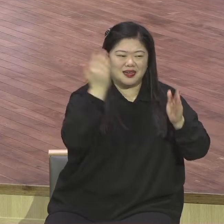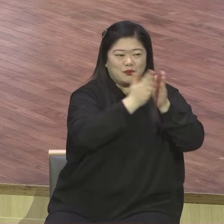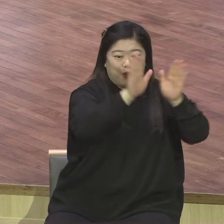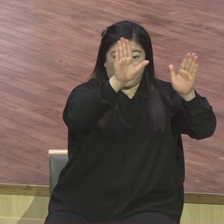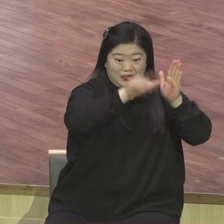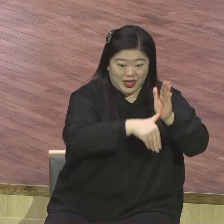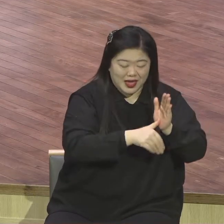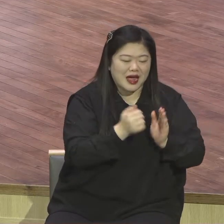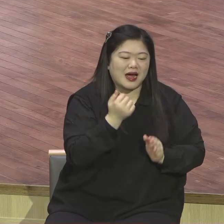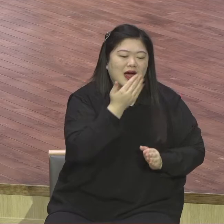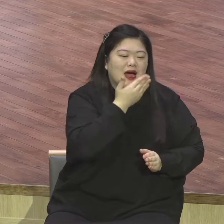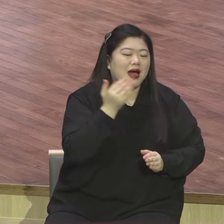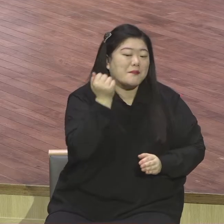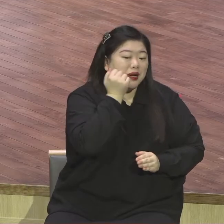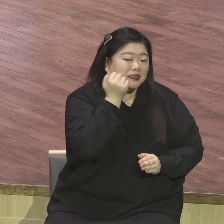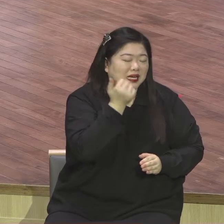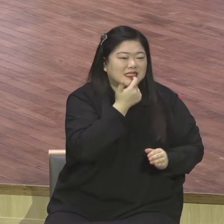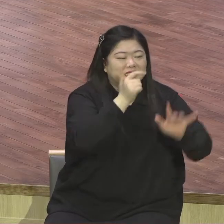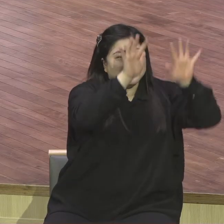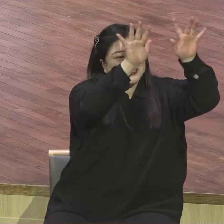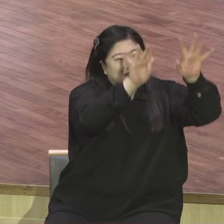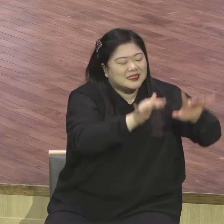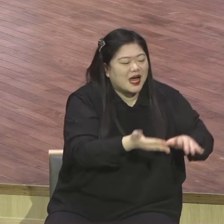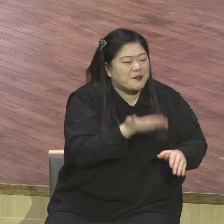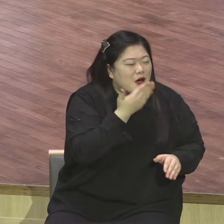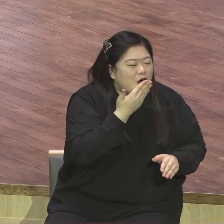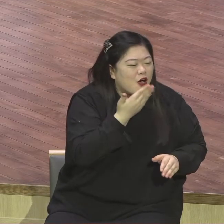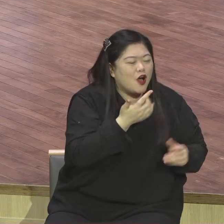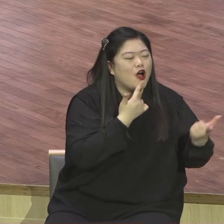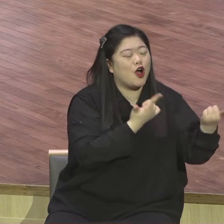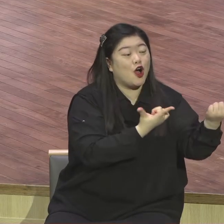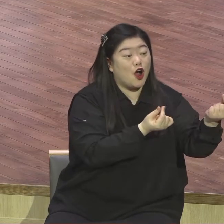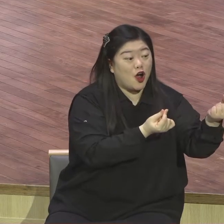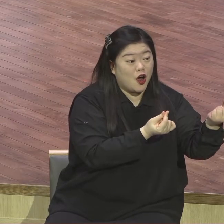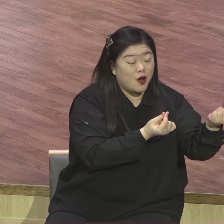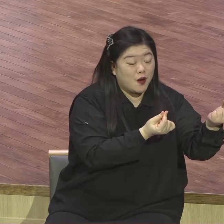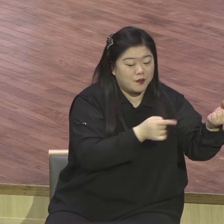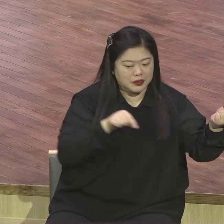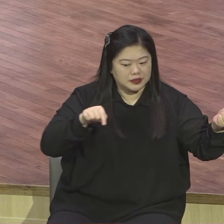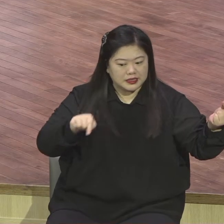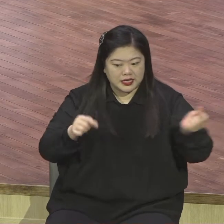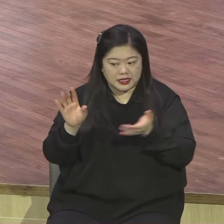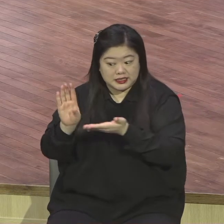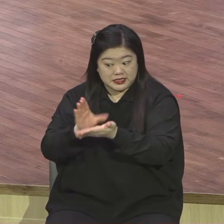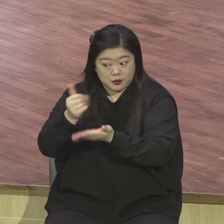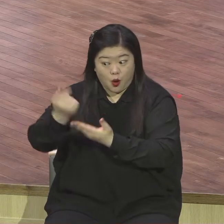먹여주었듯이 그보다 더 큰 규모의 이